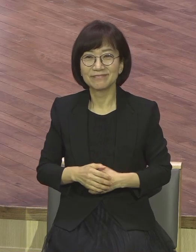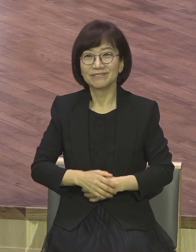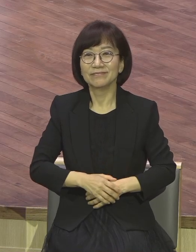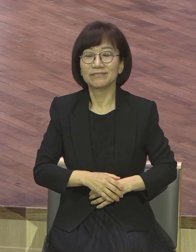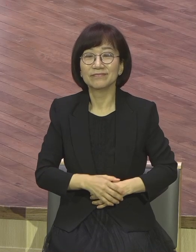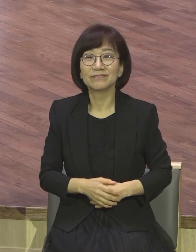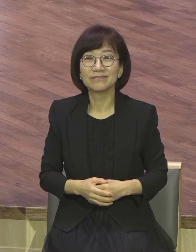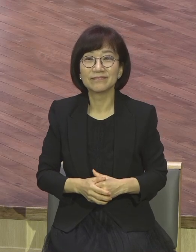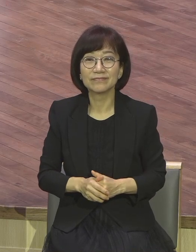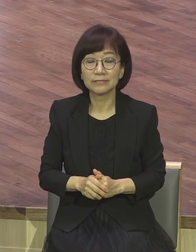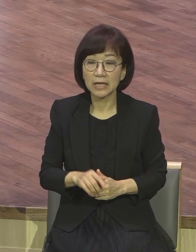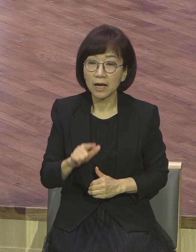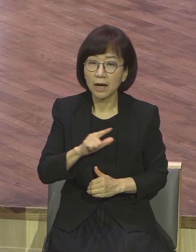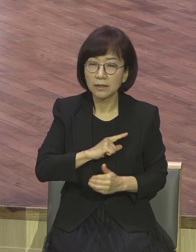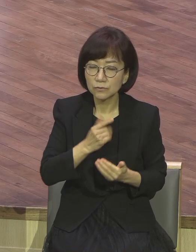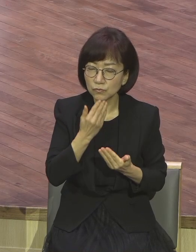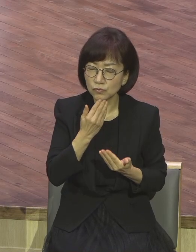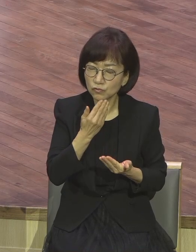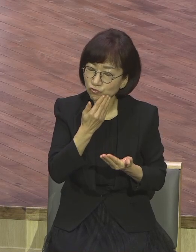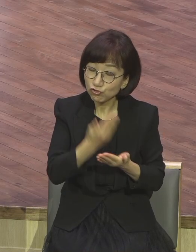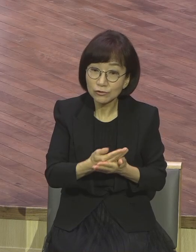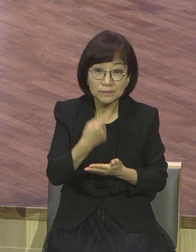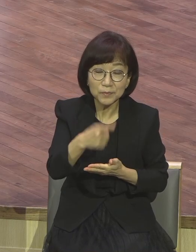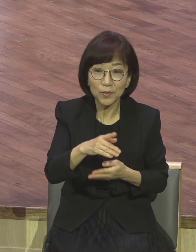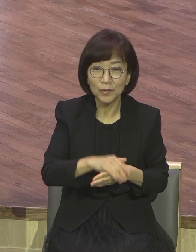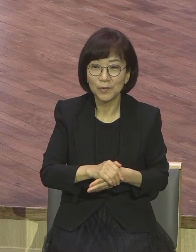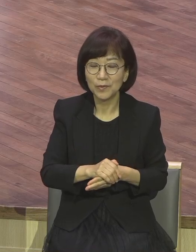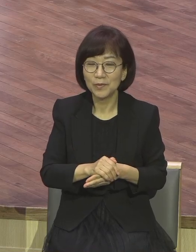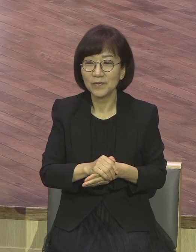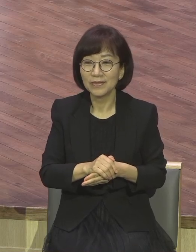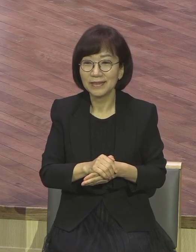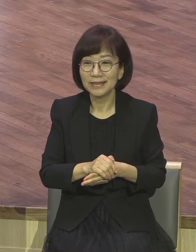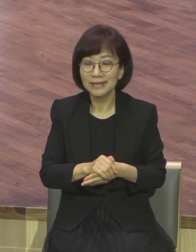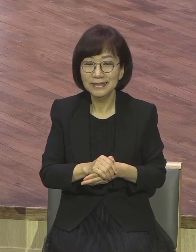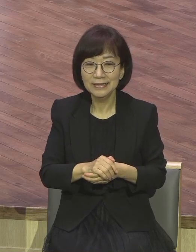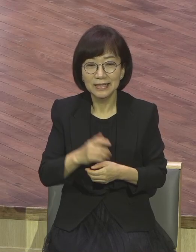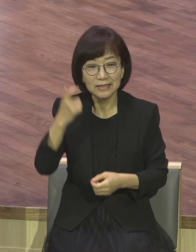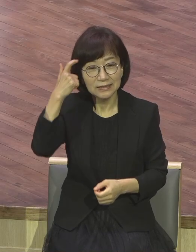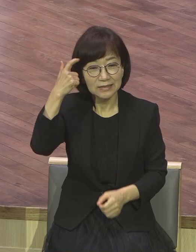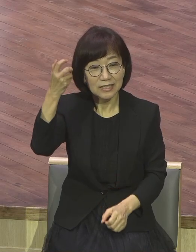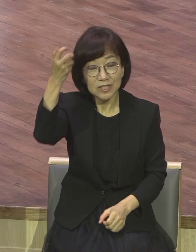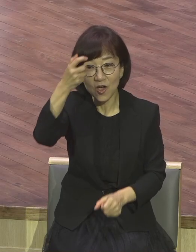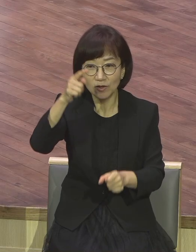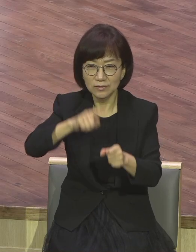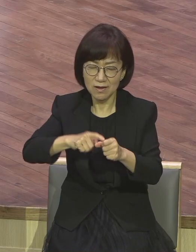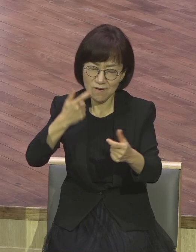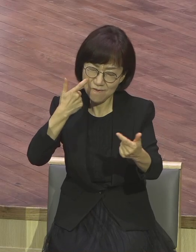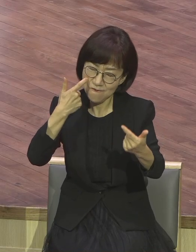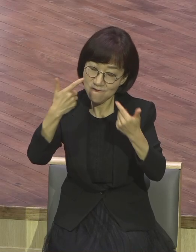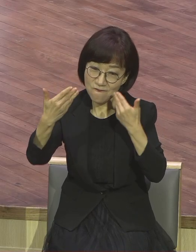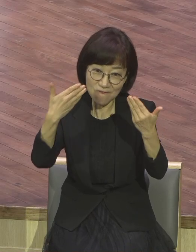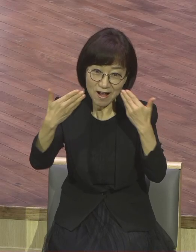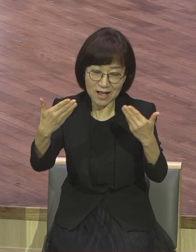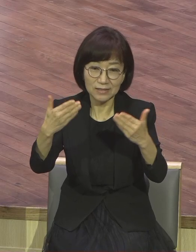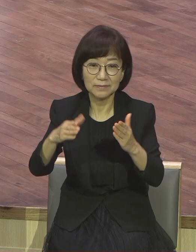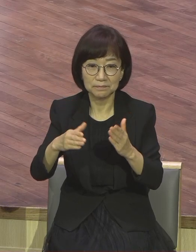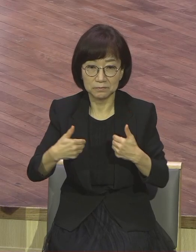근본이 뭐냐. 근본이 영적으로 답이 안 나오니까 사단이 갖고 노는 겁니다. 그냥 가지고 놀아요.